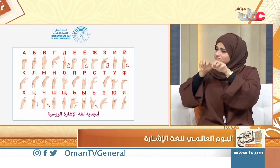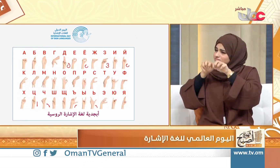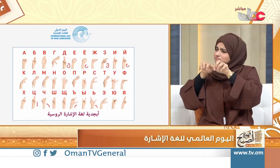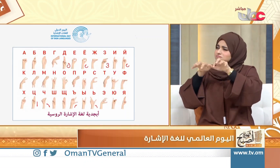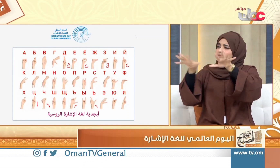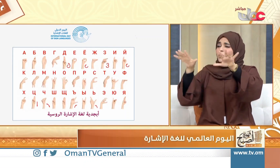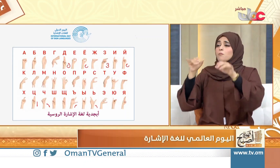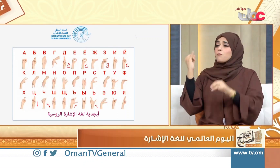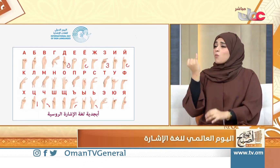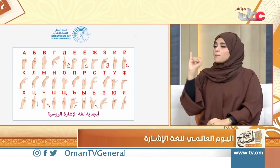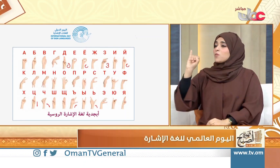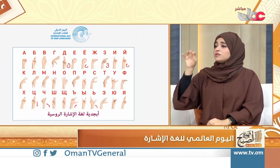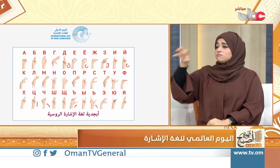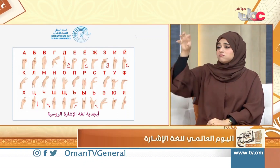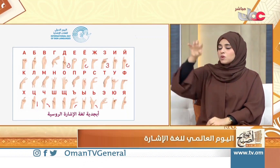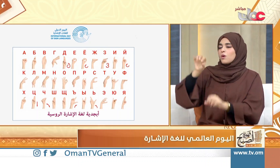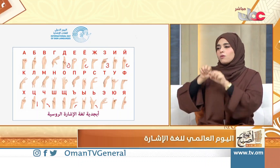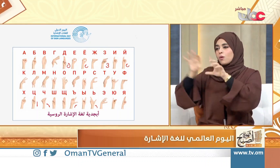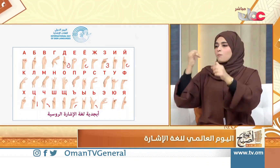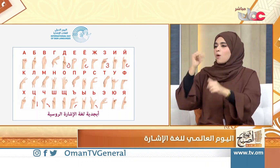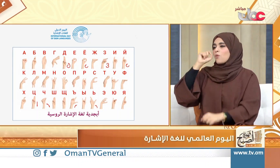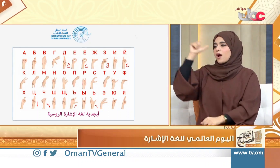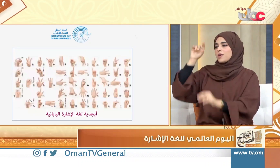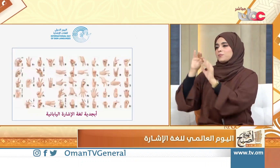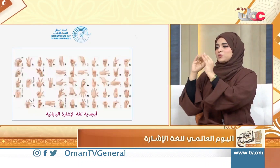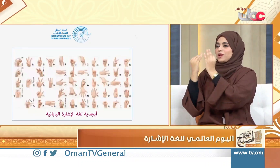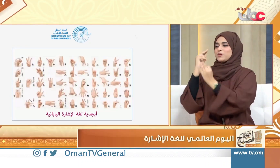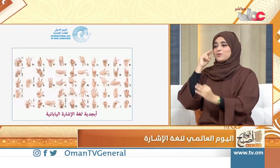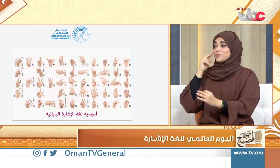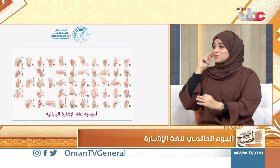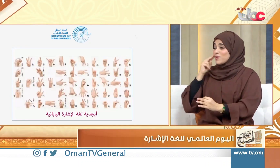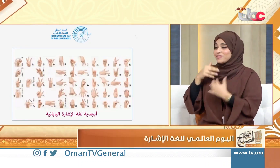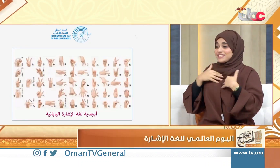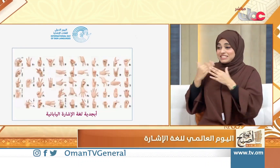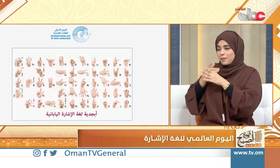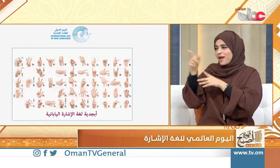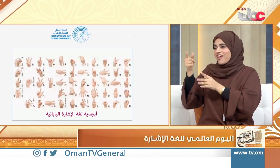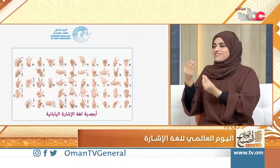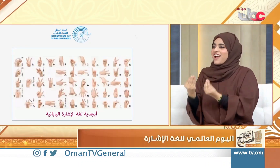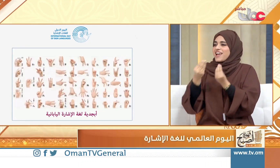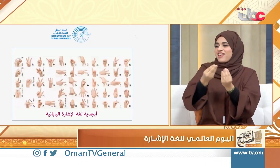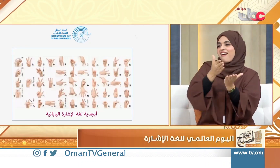الجهات المختلفة بهذا اليوم يوم العالمي اللغة الإشارة لرفع الوعي بأهمية